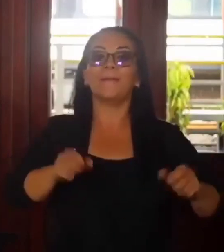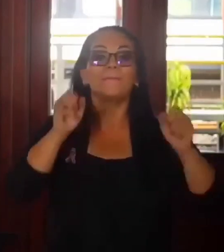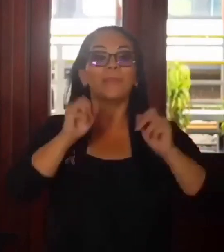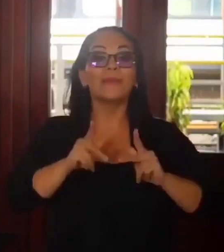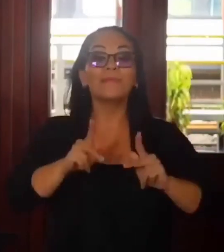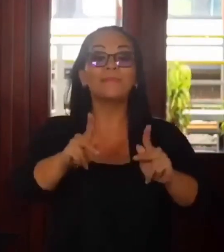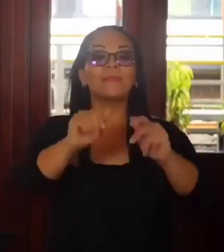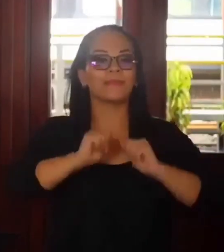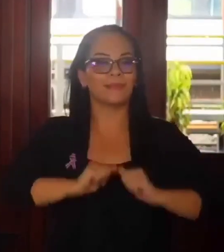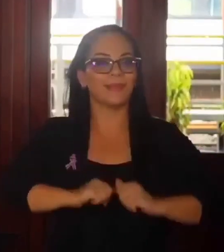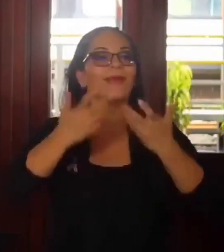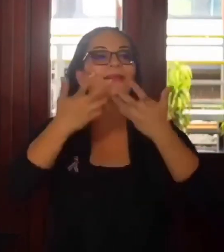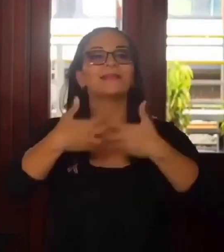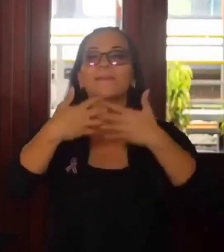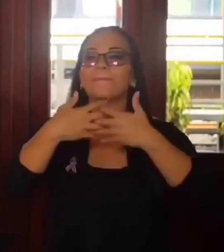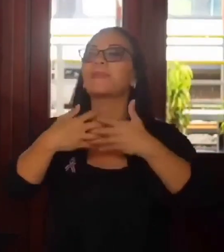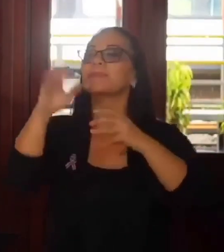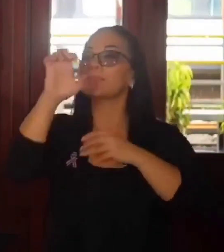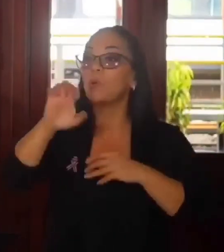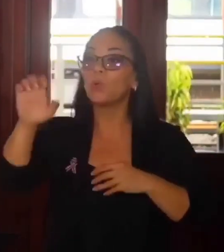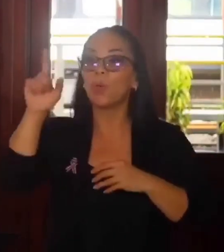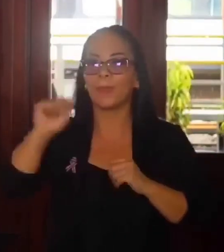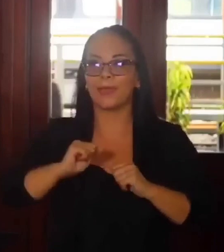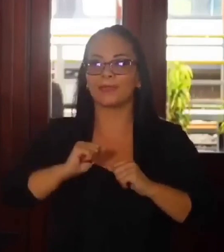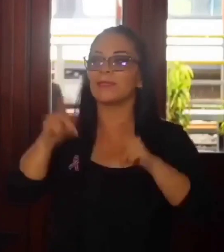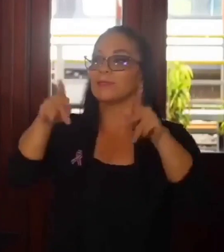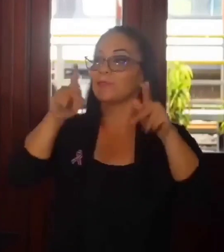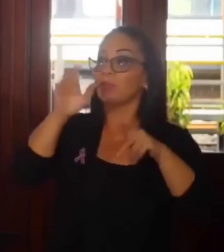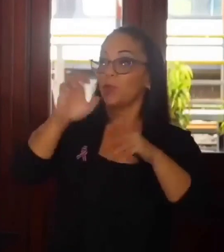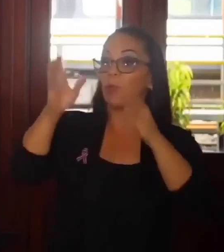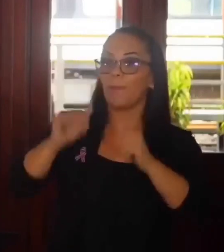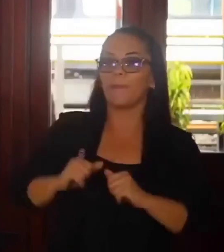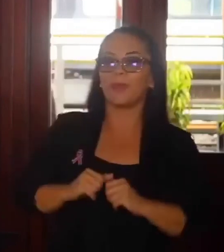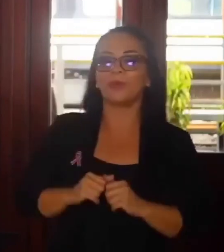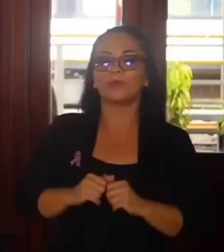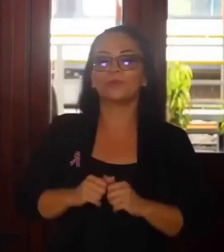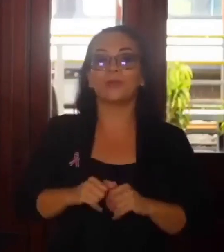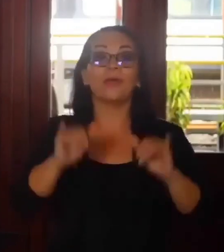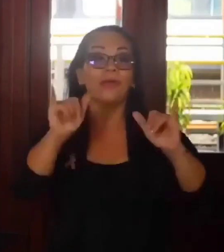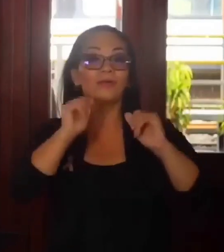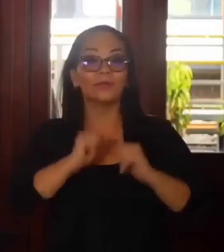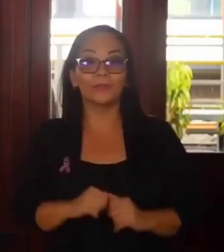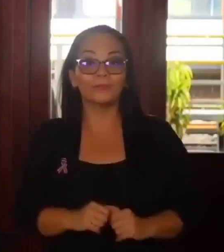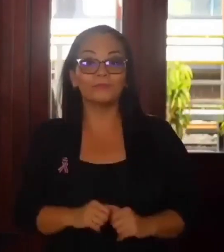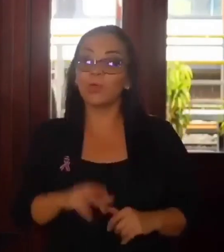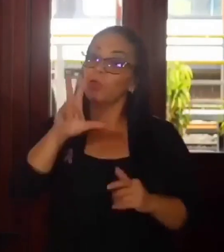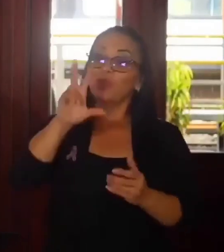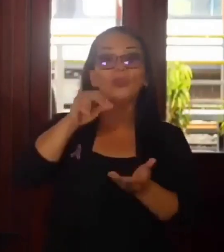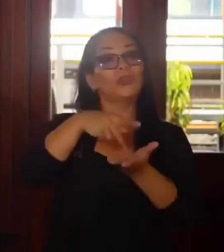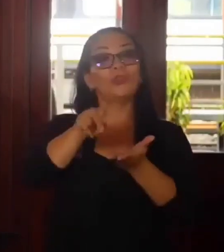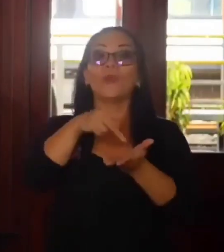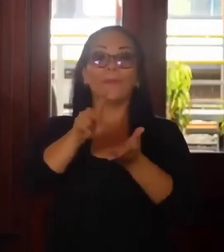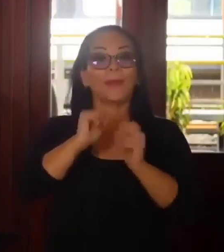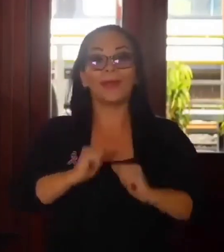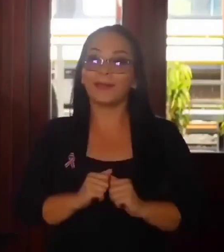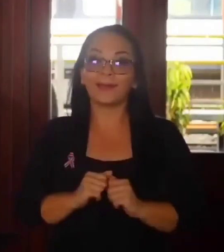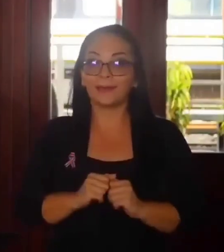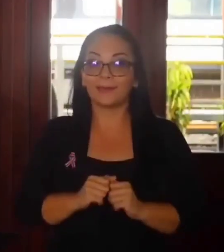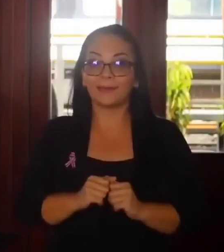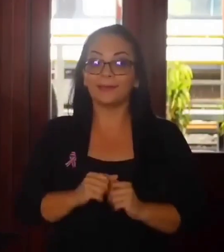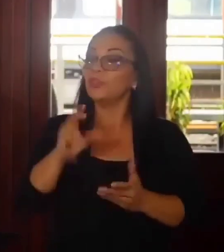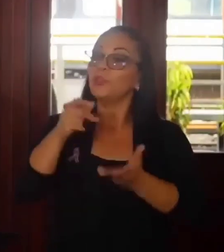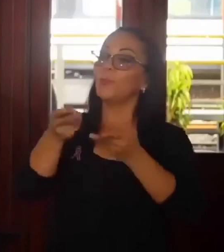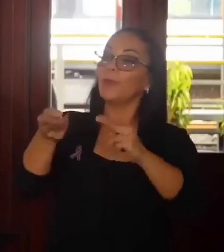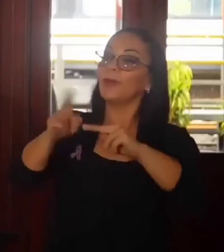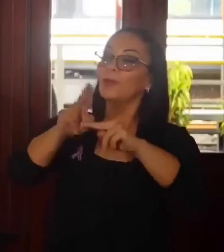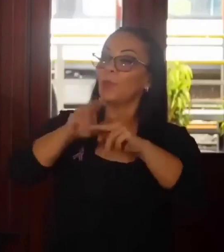a las empresas europeas y a los ciudadanos europeos precisamente eludir y evadir sus